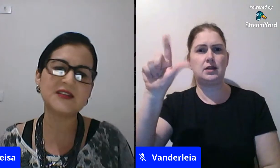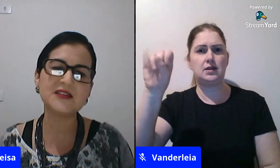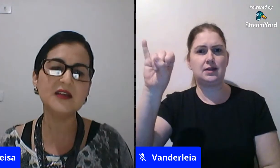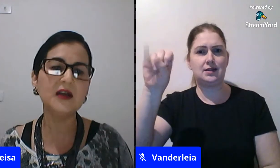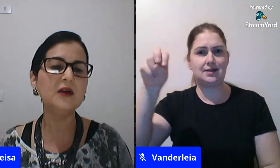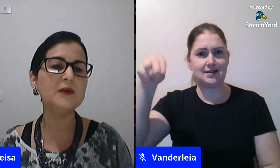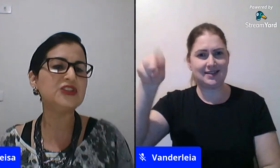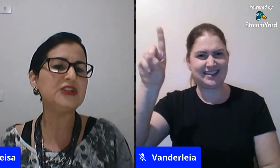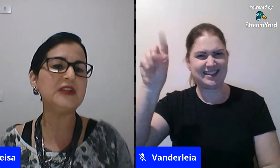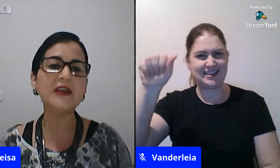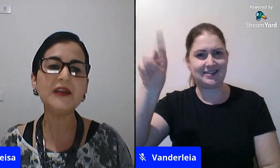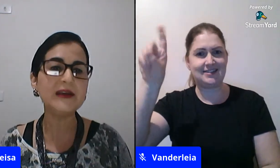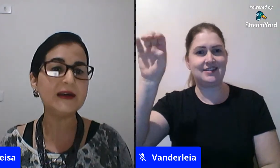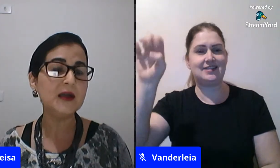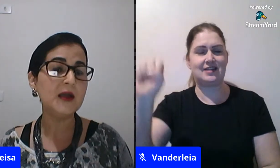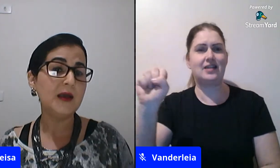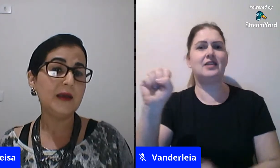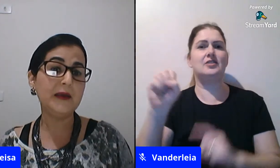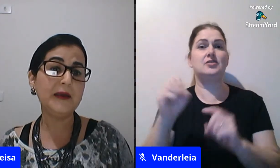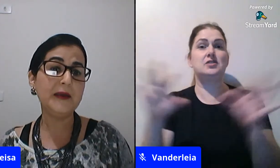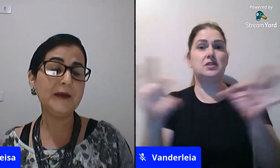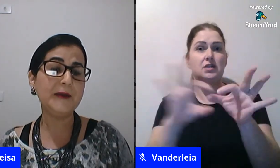raça, geração, etnia,